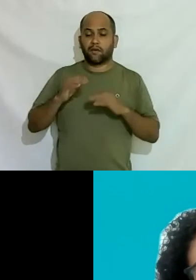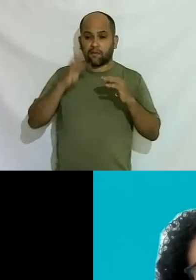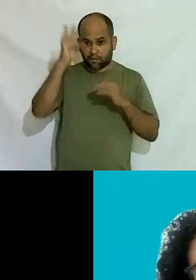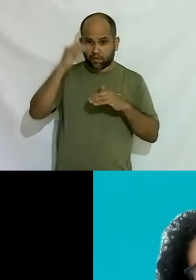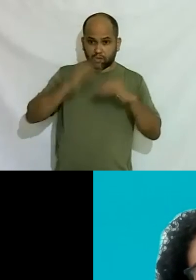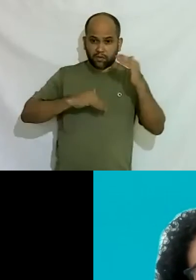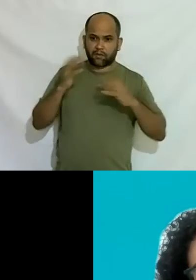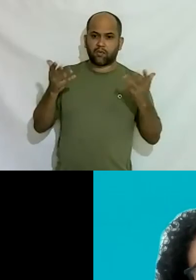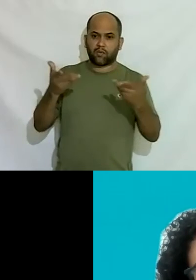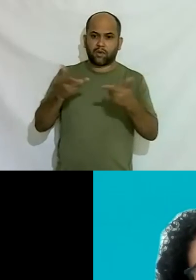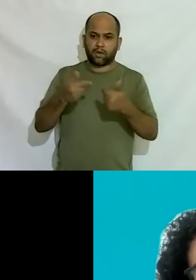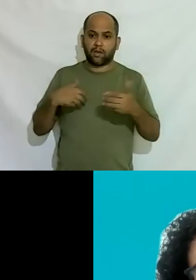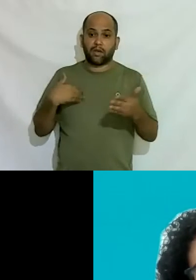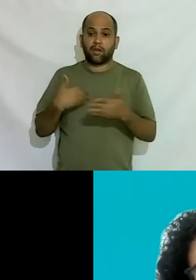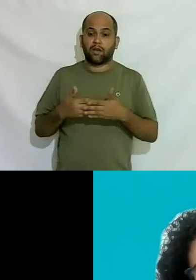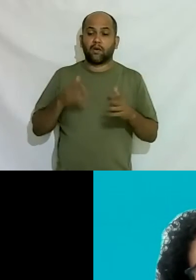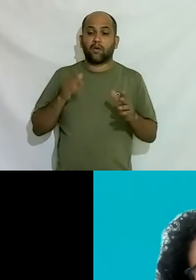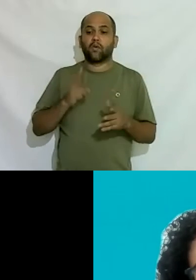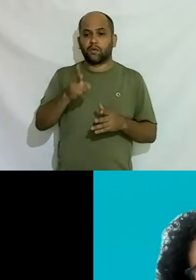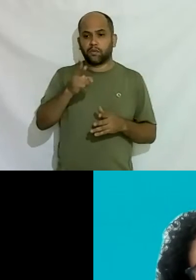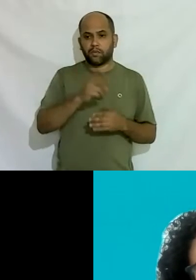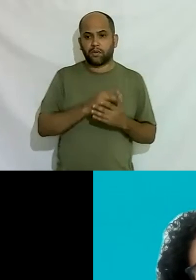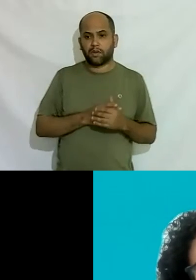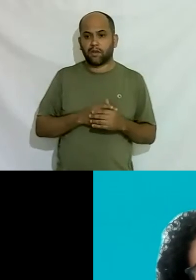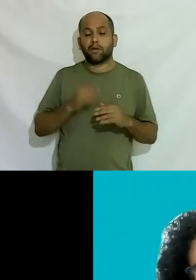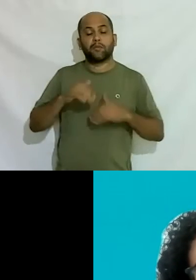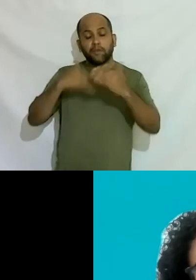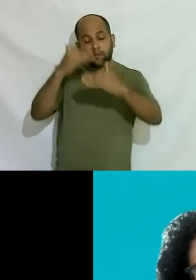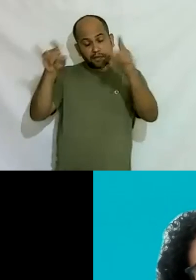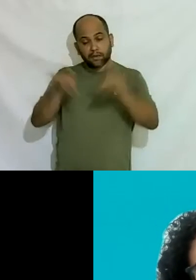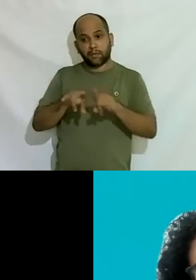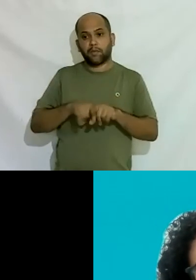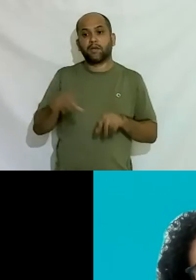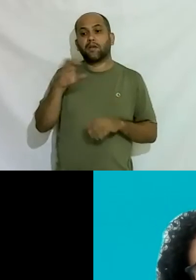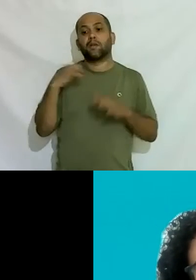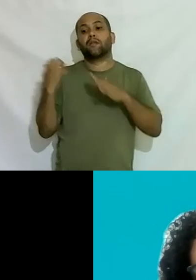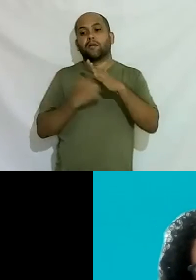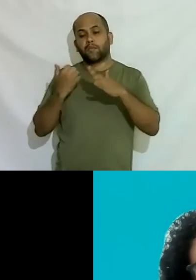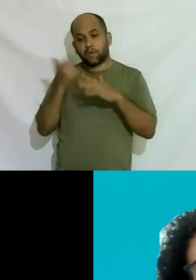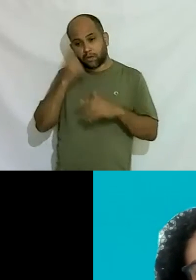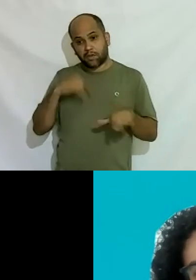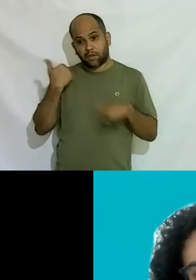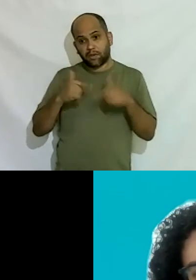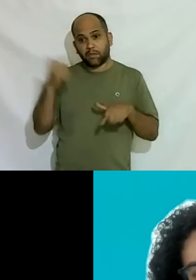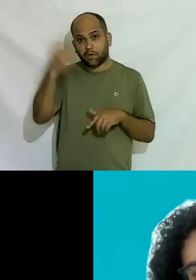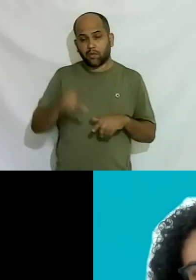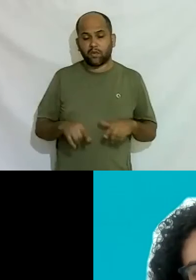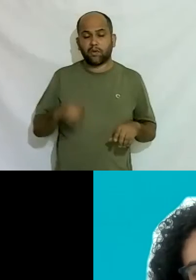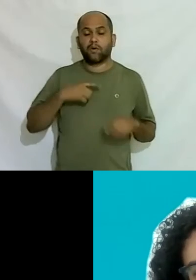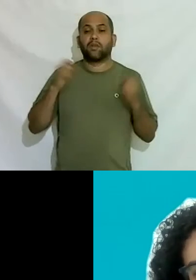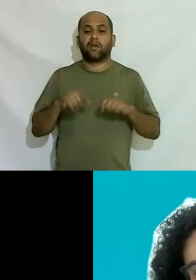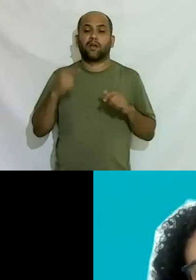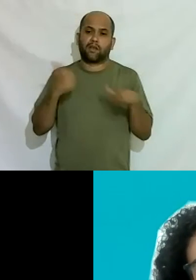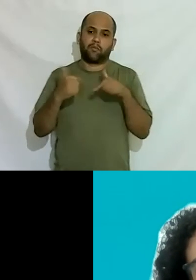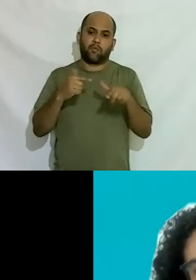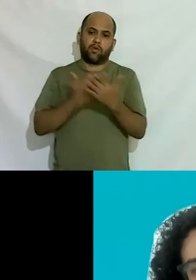até continuar depois que arrumou emprego para crescer na empresa para conseguir outros empregos poder trabalhar estudar